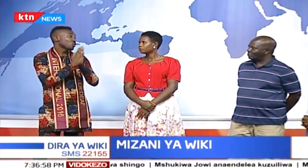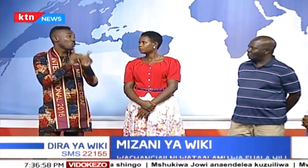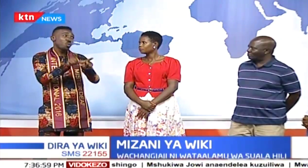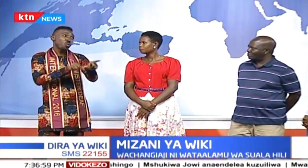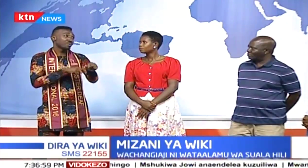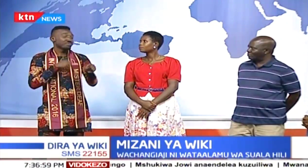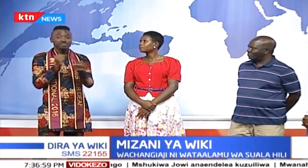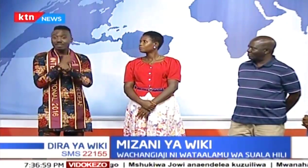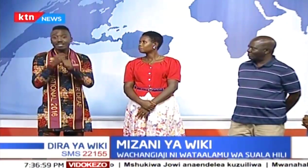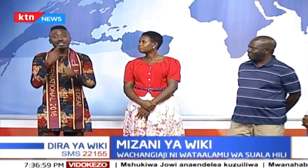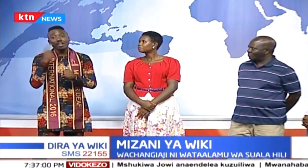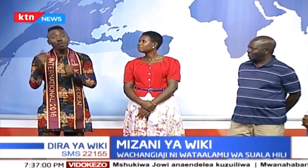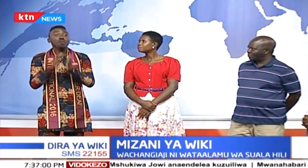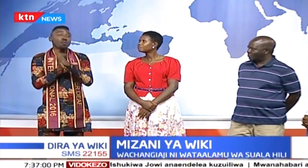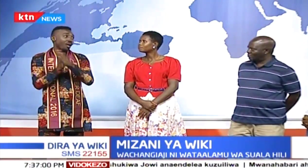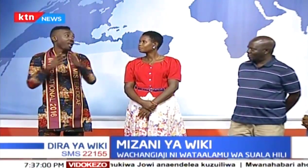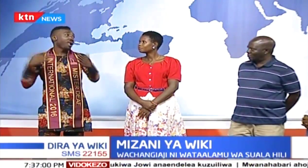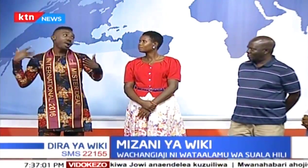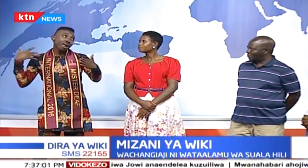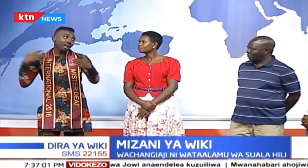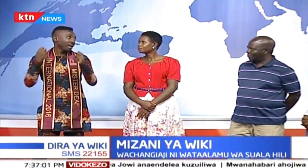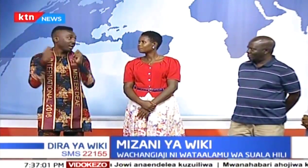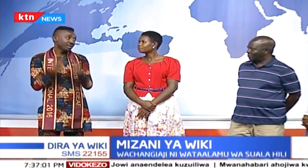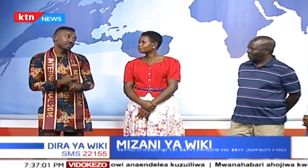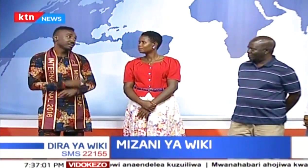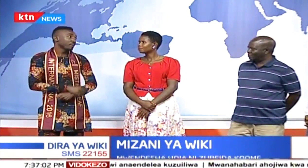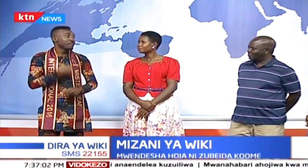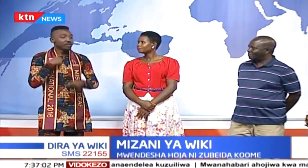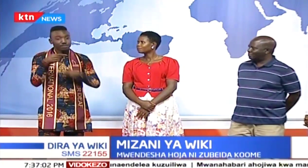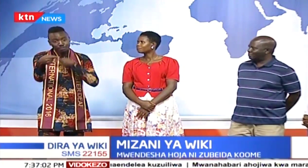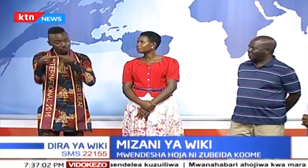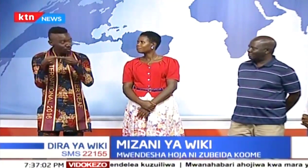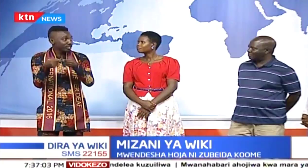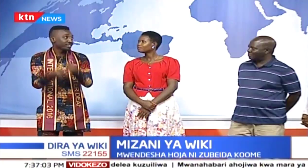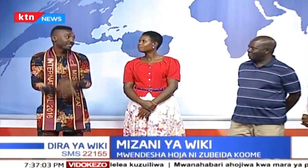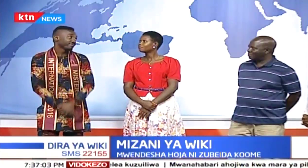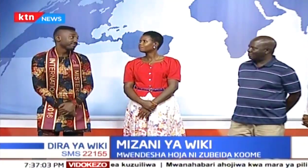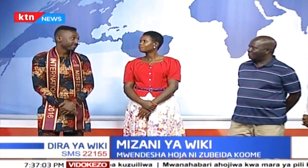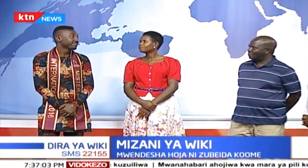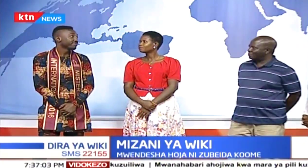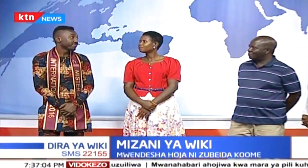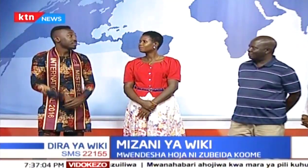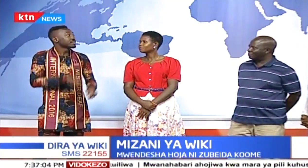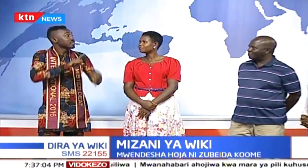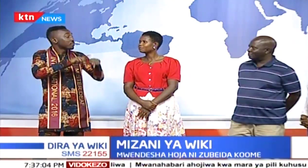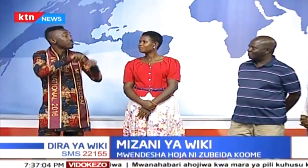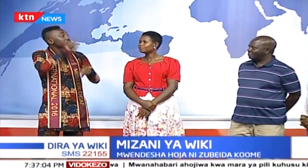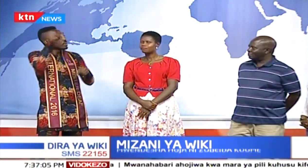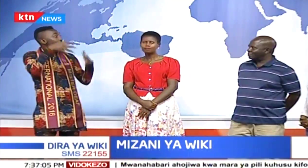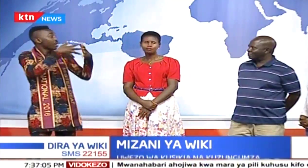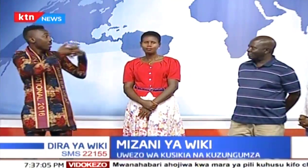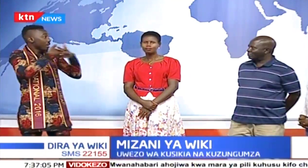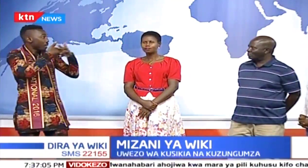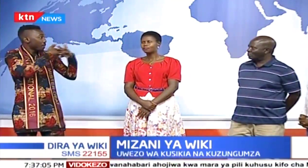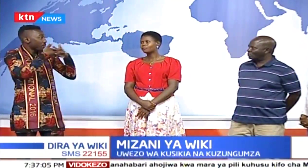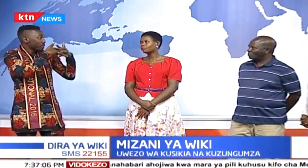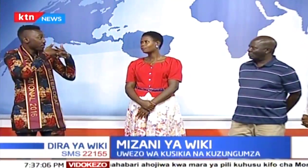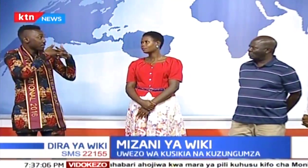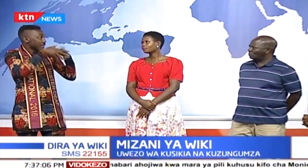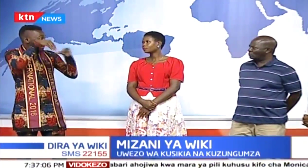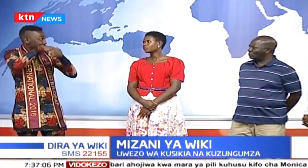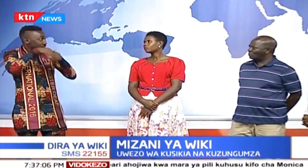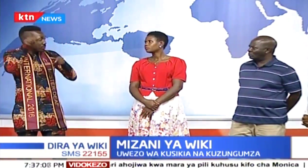ngumu. Na, ineza chukua mudambrefu kukuelezea kila changamoto zile mepitia, lakini